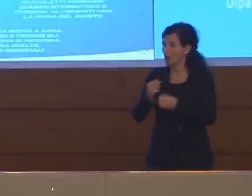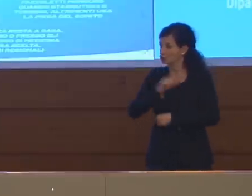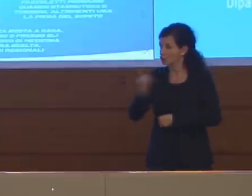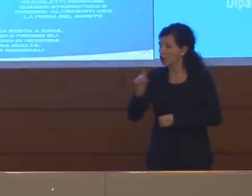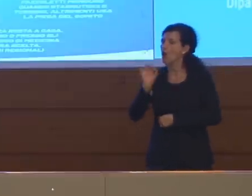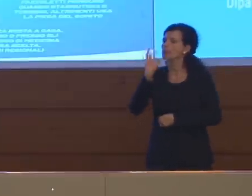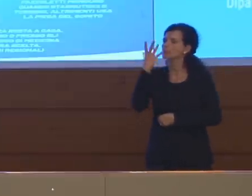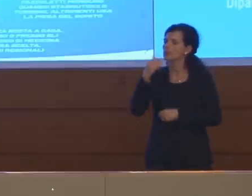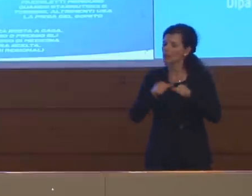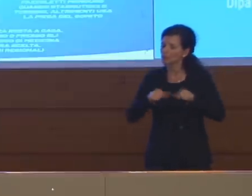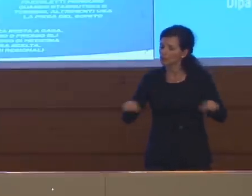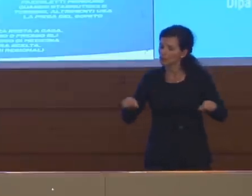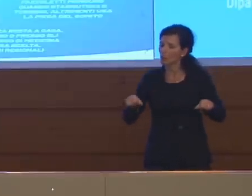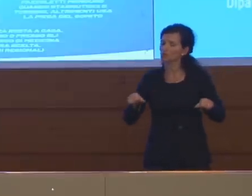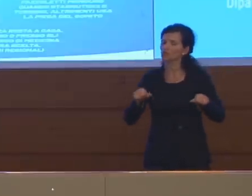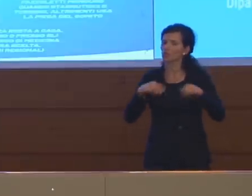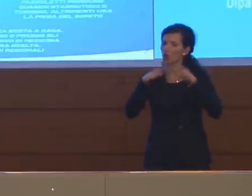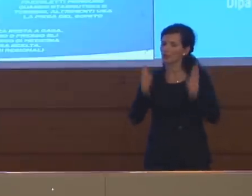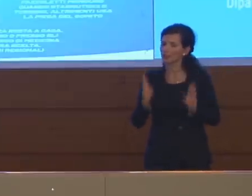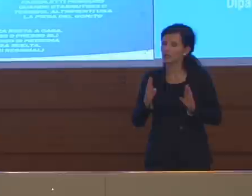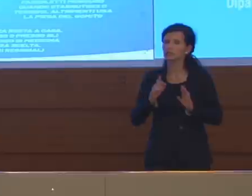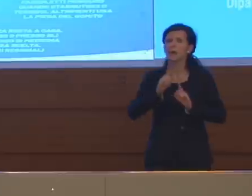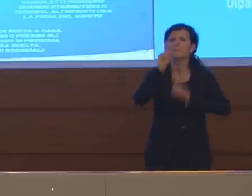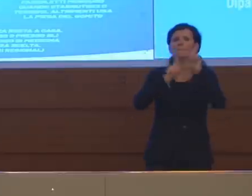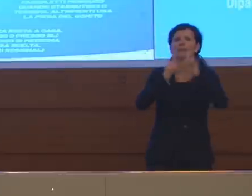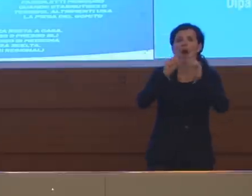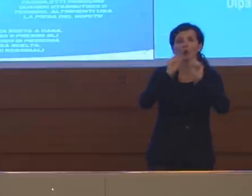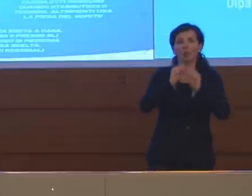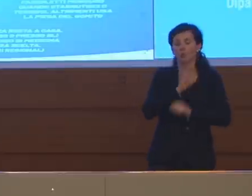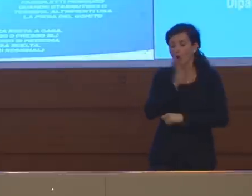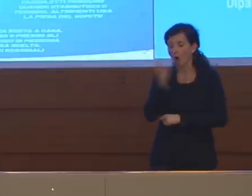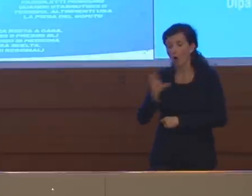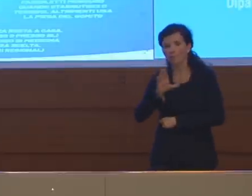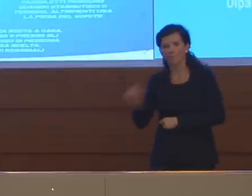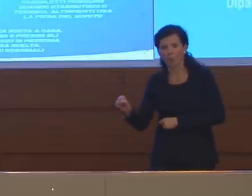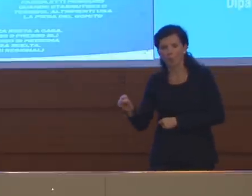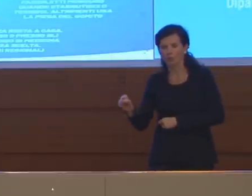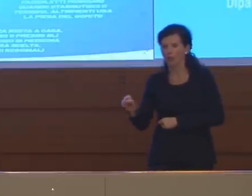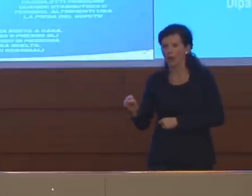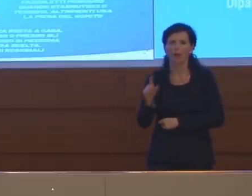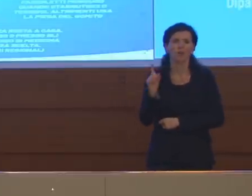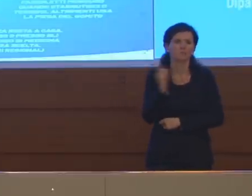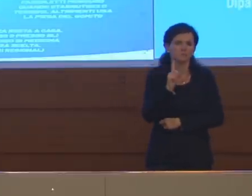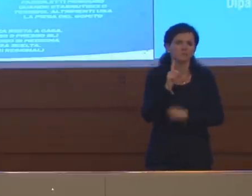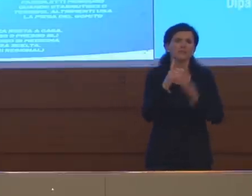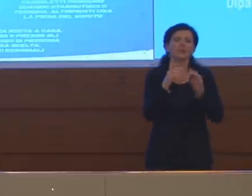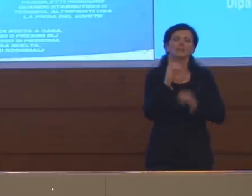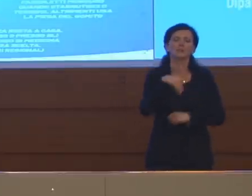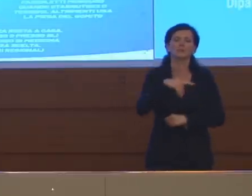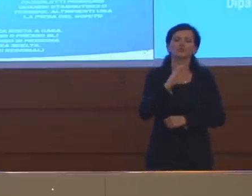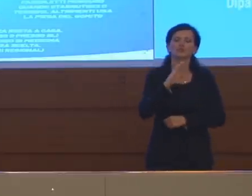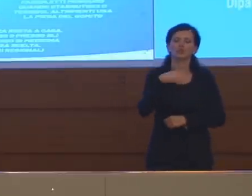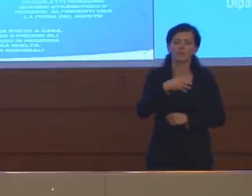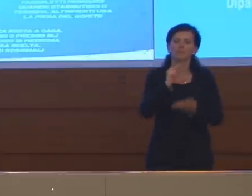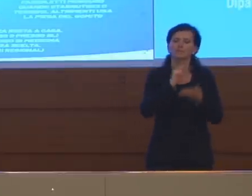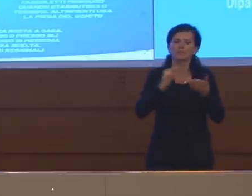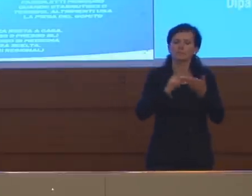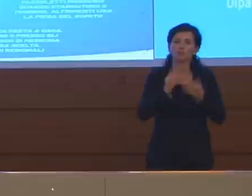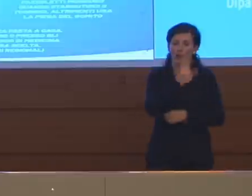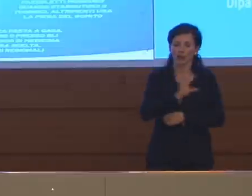domicilio o la differenza? Per amare o svolare il pubblico o no? No, quello che c'è scritto è che la mobilità interregionale